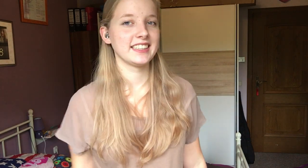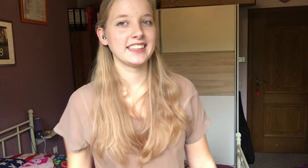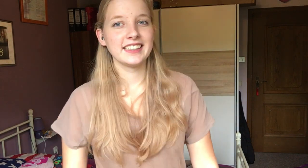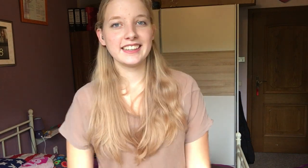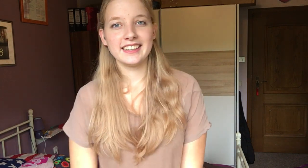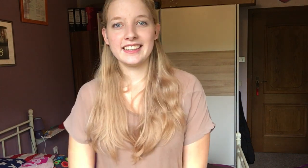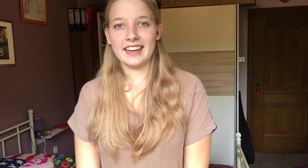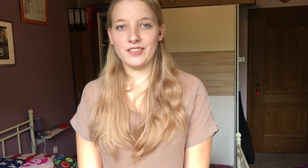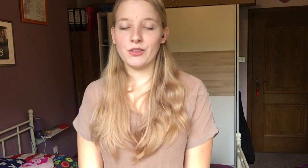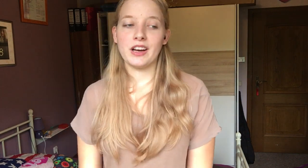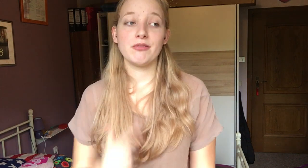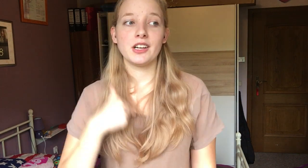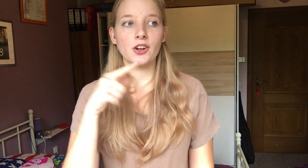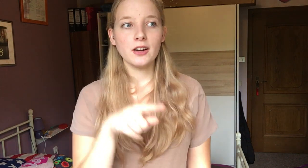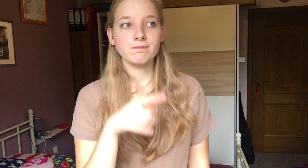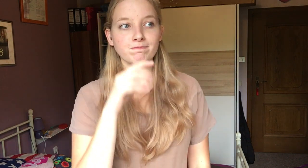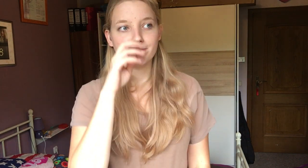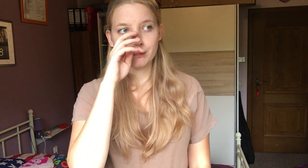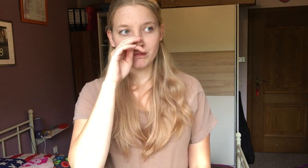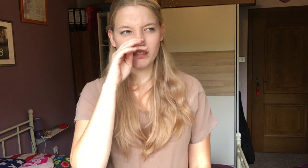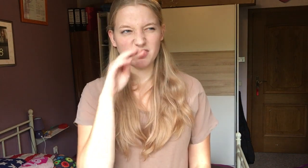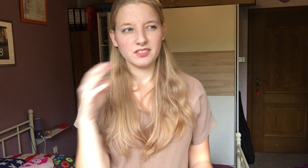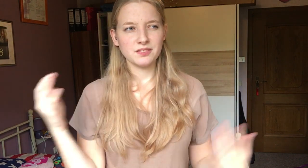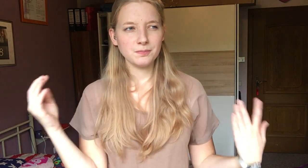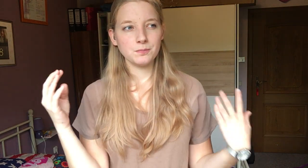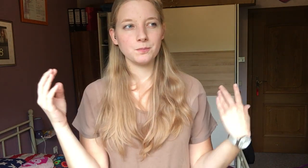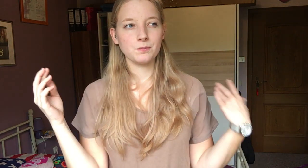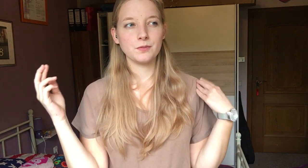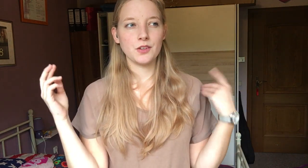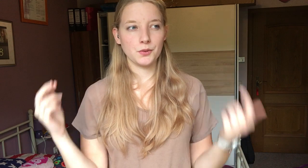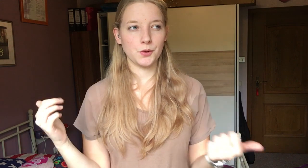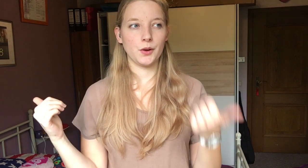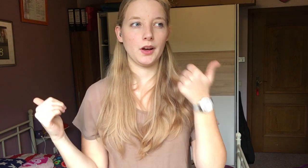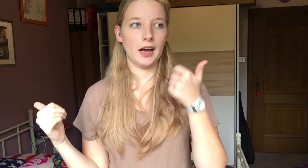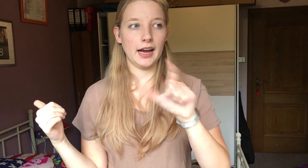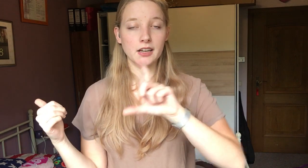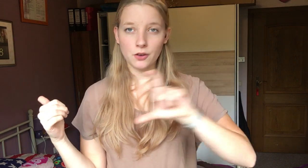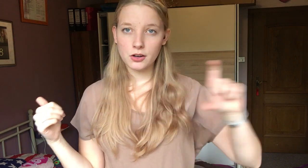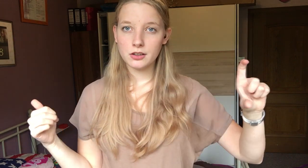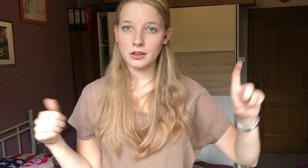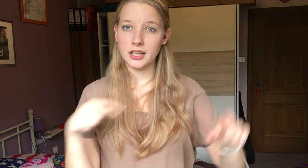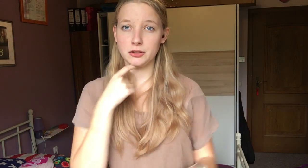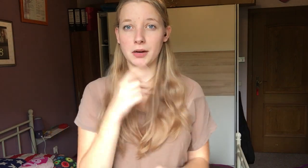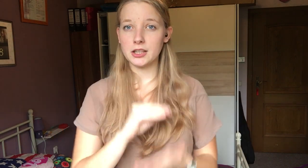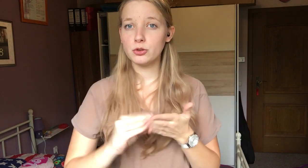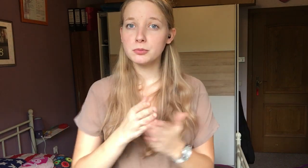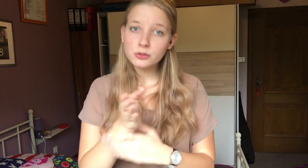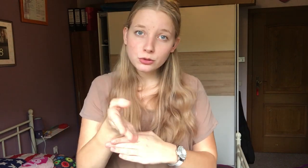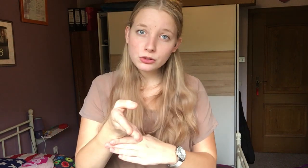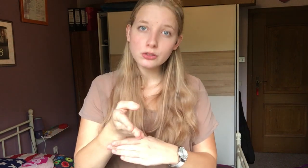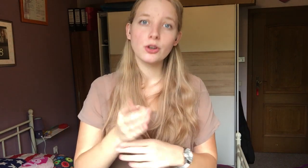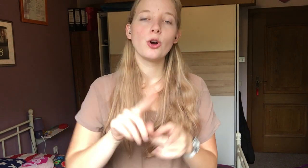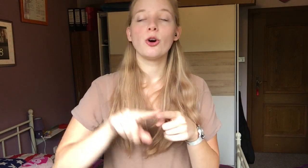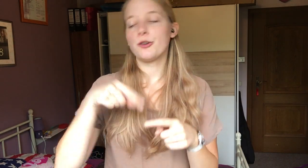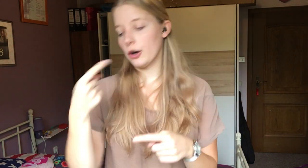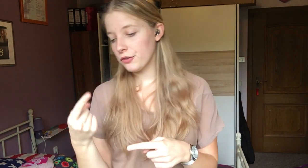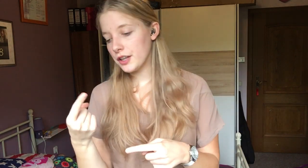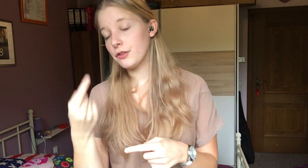Auf jeden Fall, ich werde dort für eine Woche eine Sprachschule besuchen und daraufhin